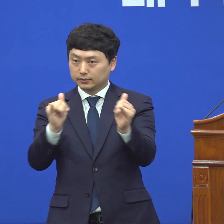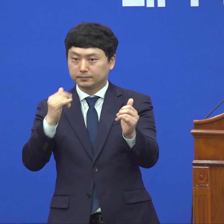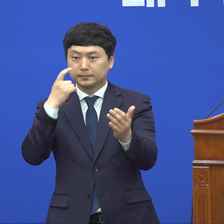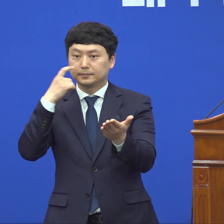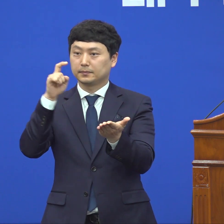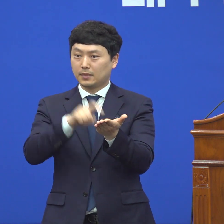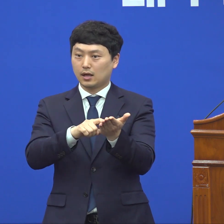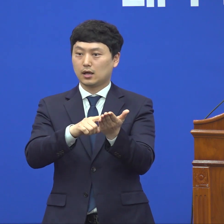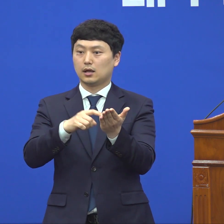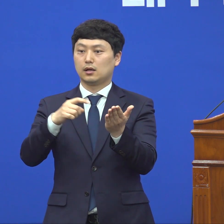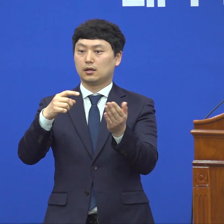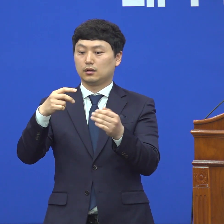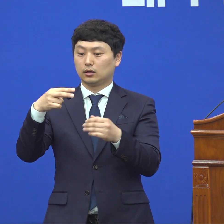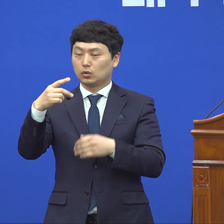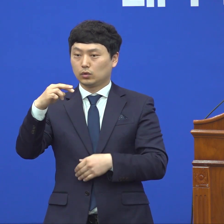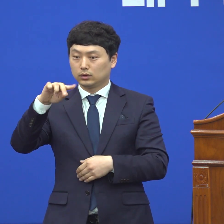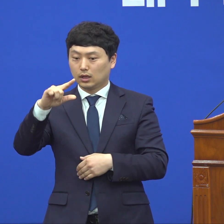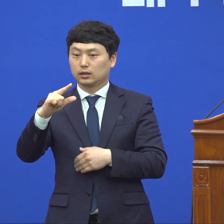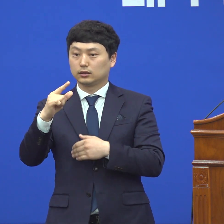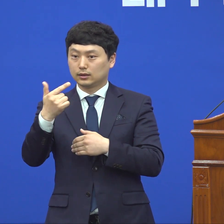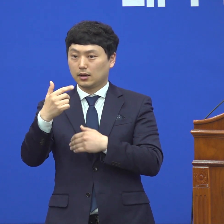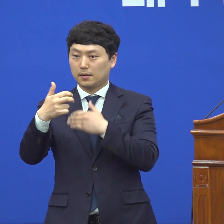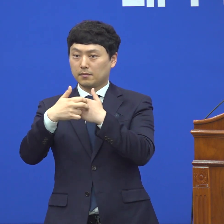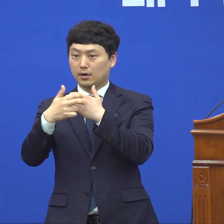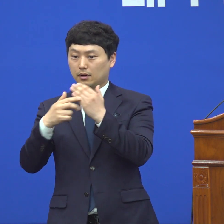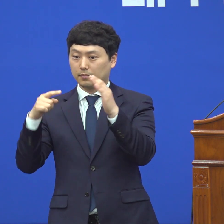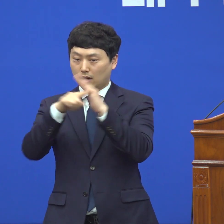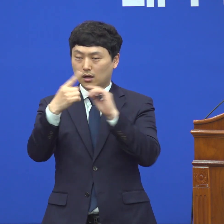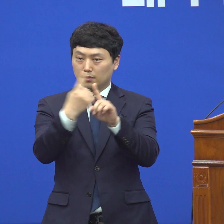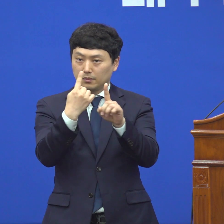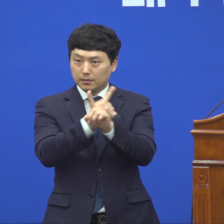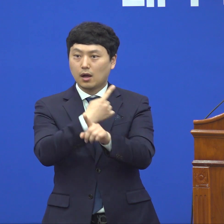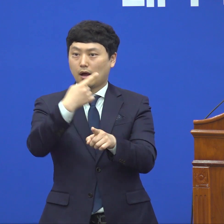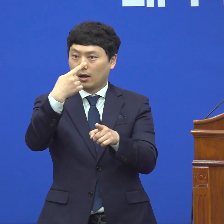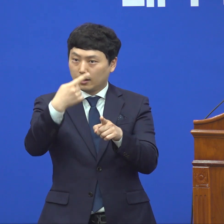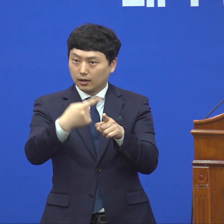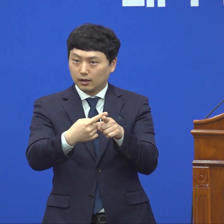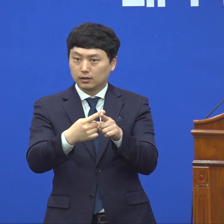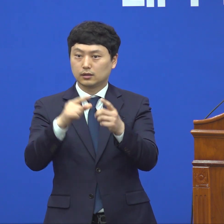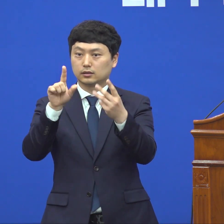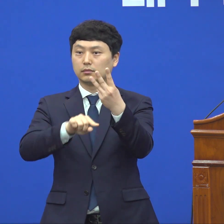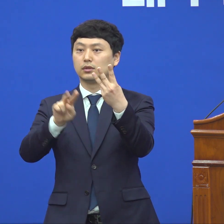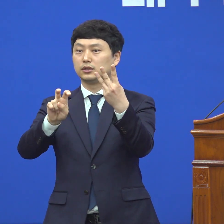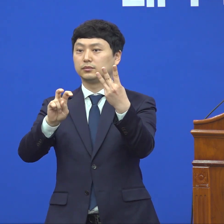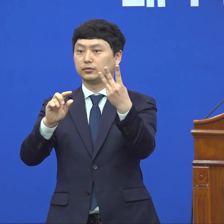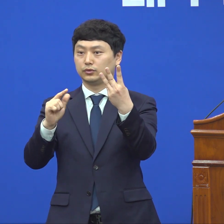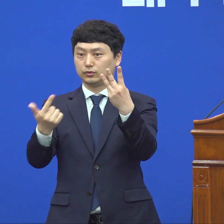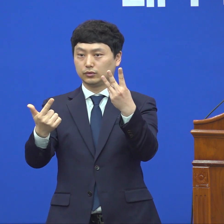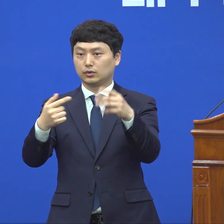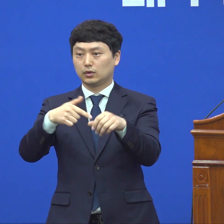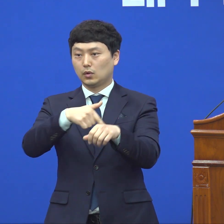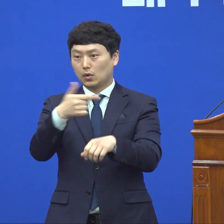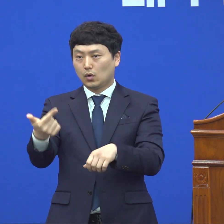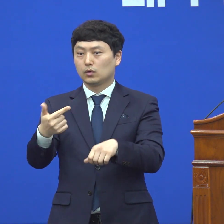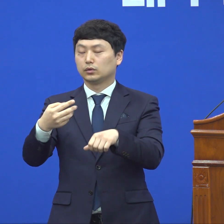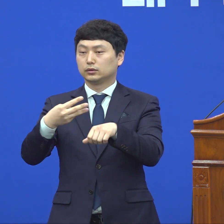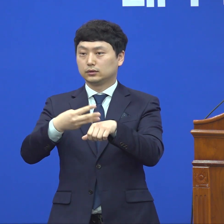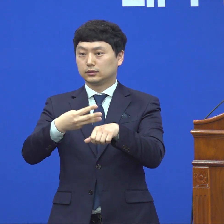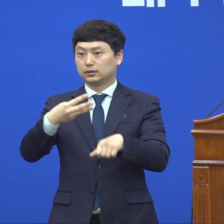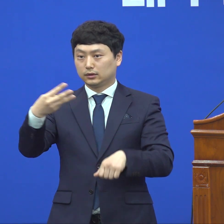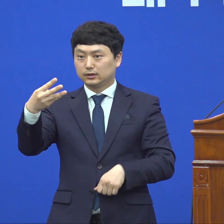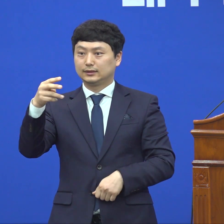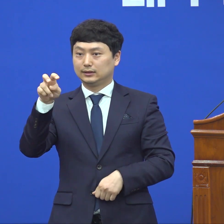계도농산정원 중환자실에 절용하셔서 증후한 치료 중 3월 26일, 15일, 40일에